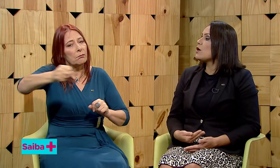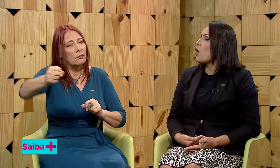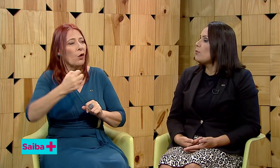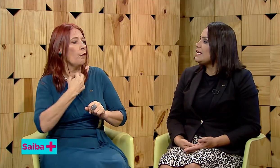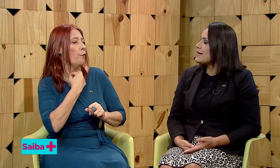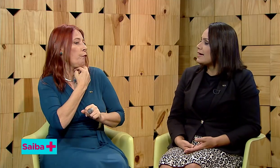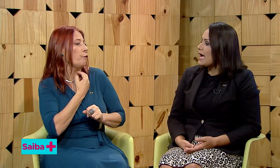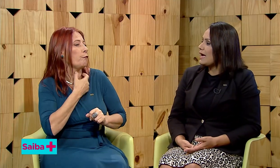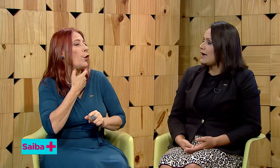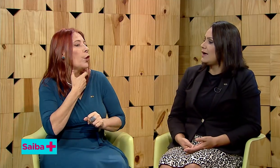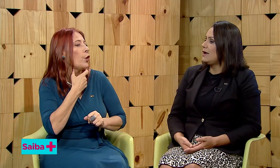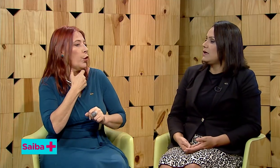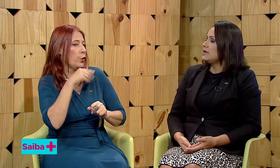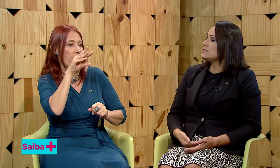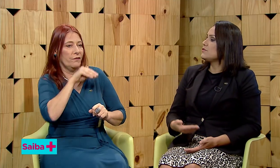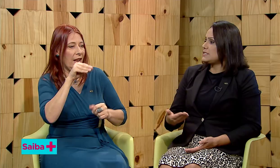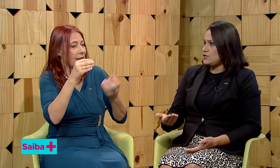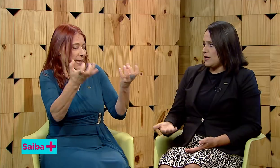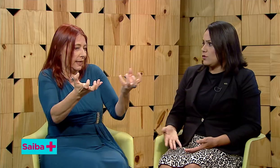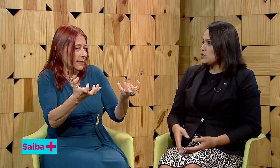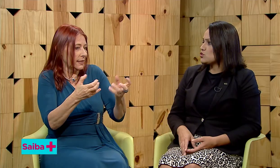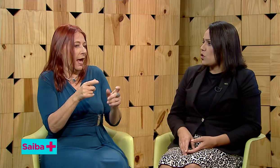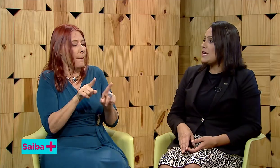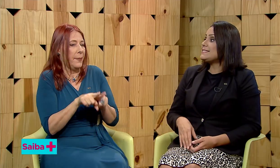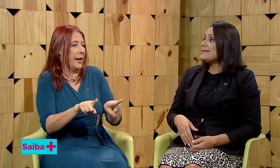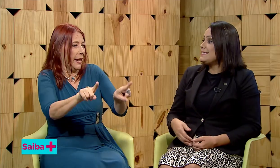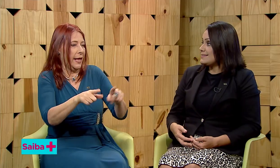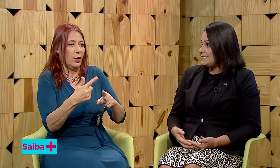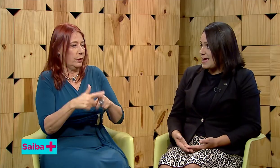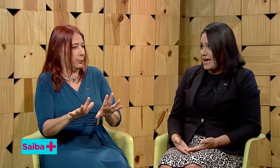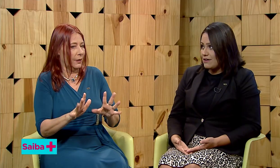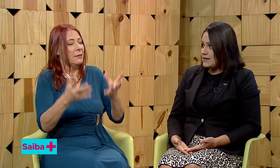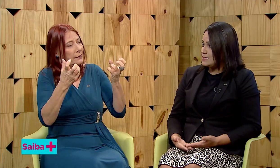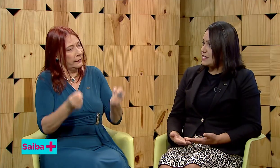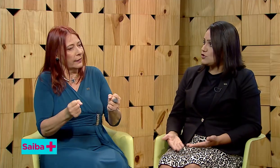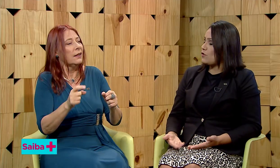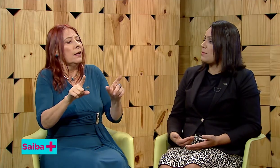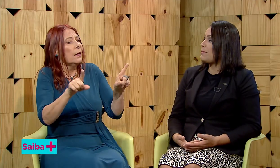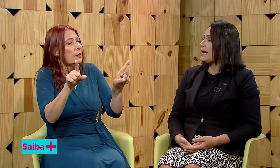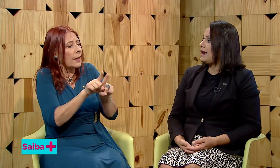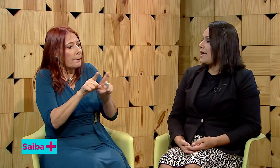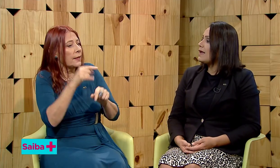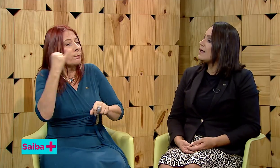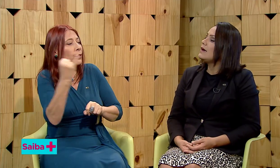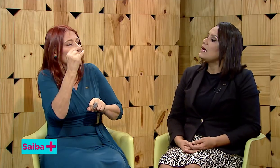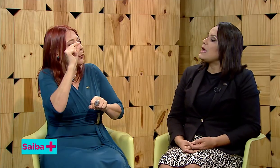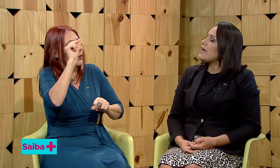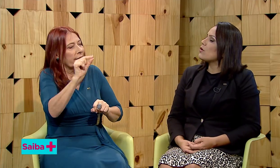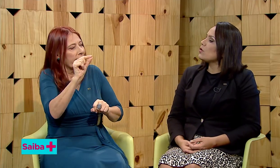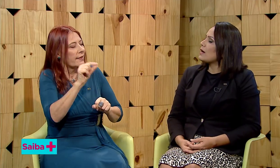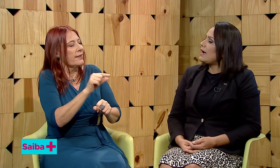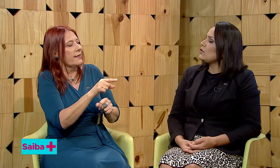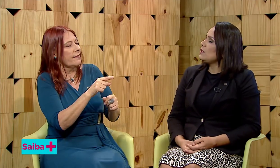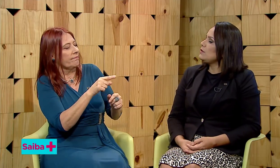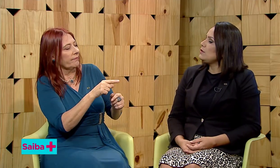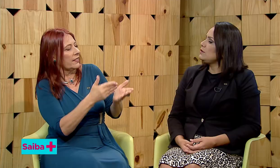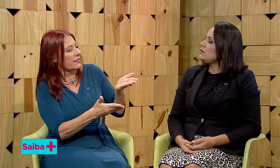comunicar. Se você tiver condições e quiser fazer de forma paralela, colocá-lo em